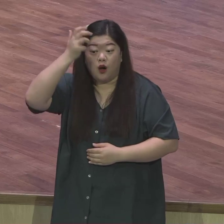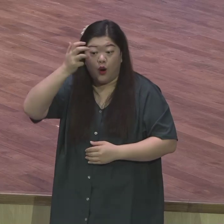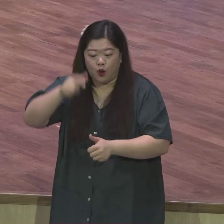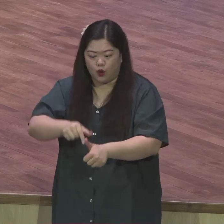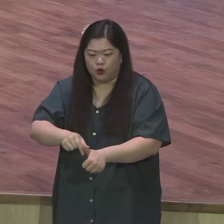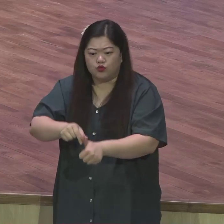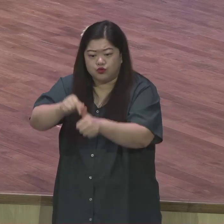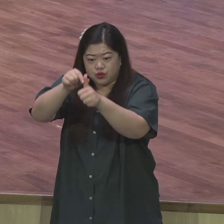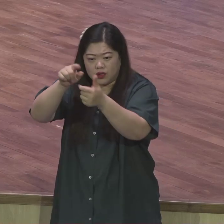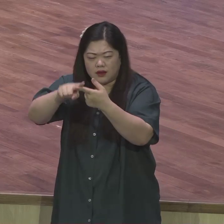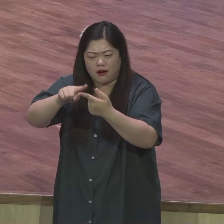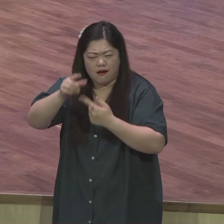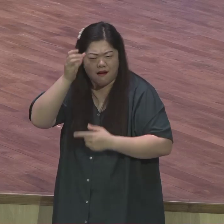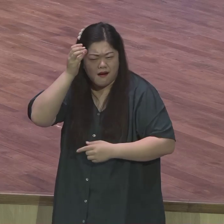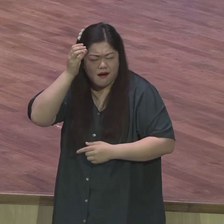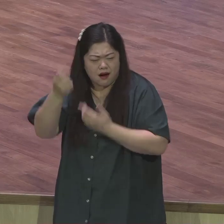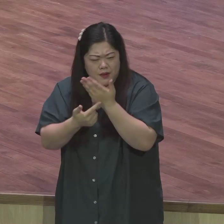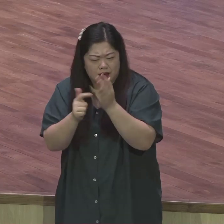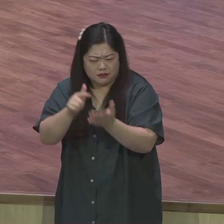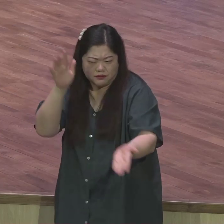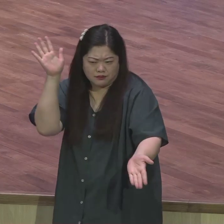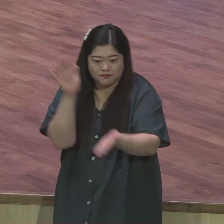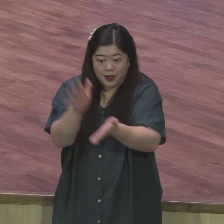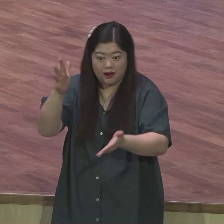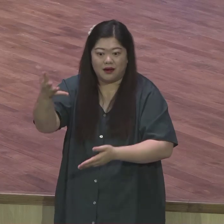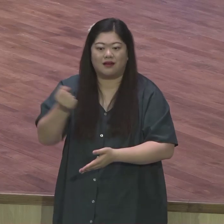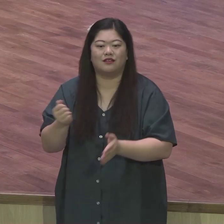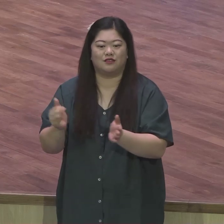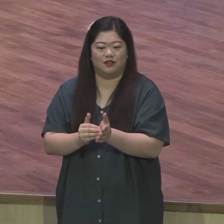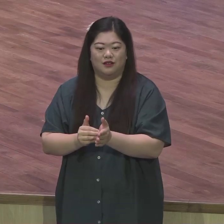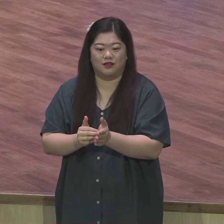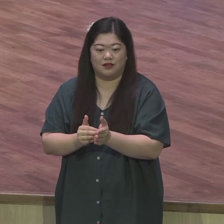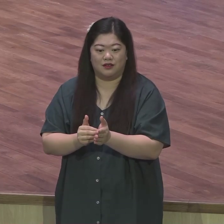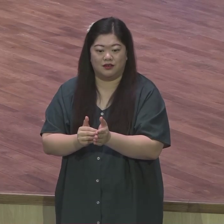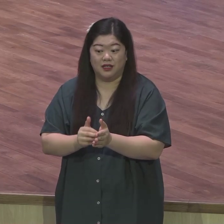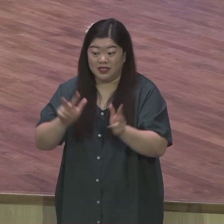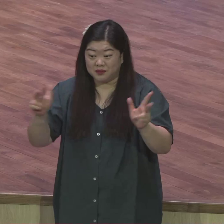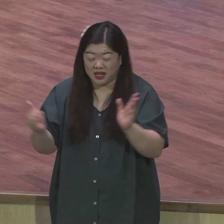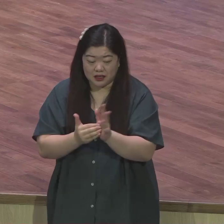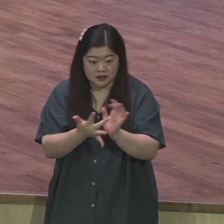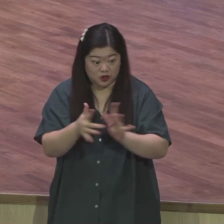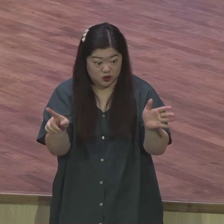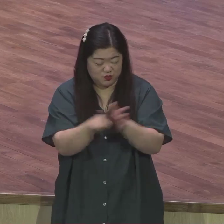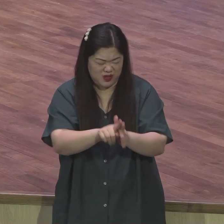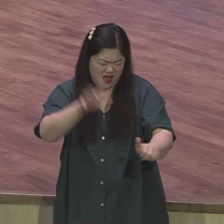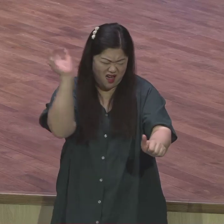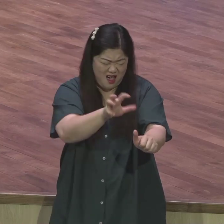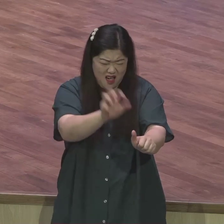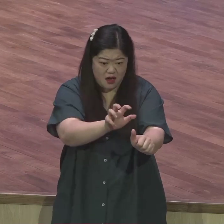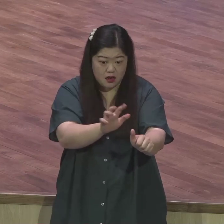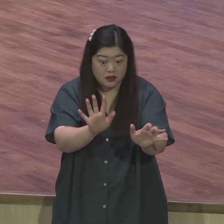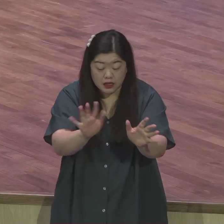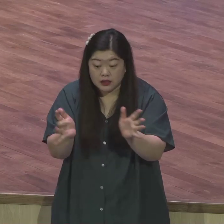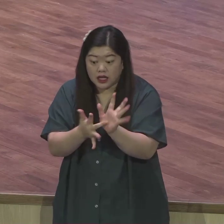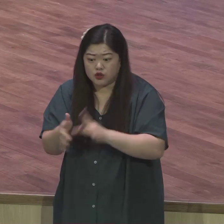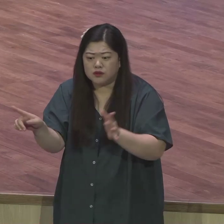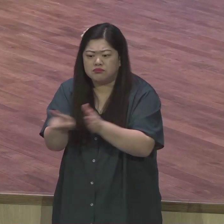영혼을 구원하고 싶은 열망 이것이 마음이 가득 차게 됩니다 특별히